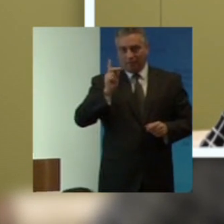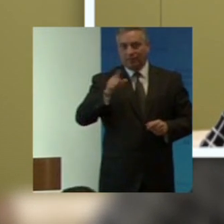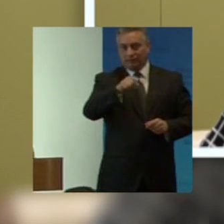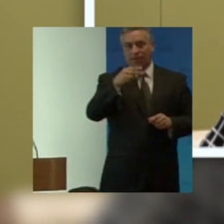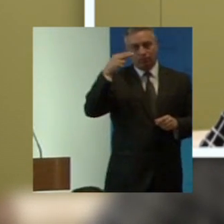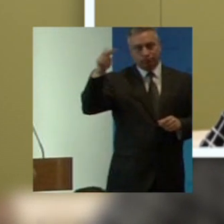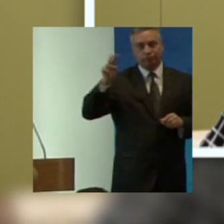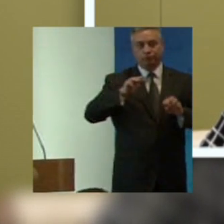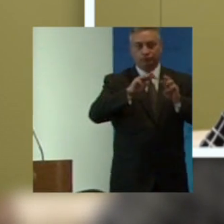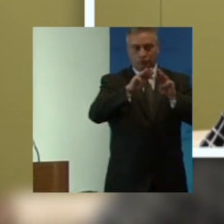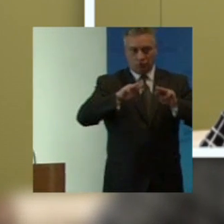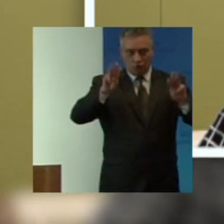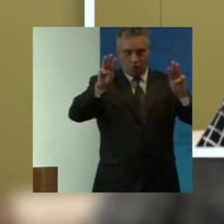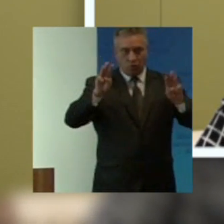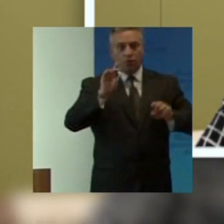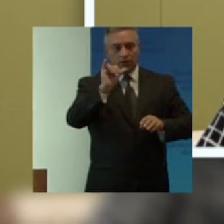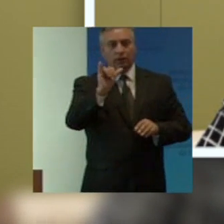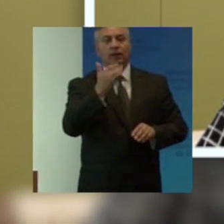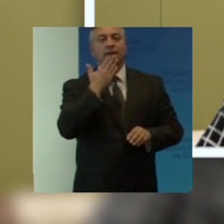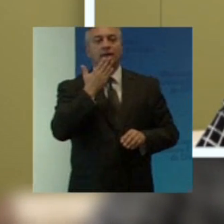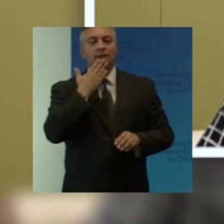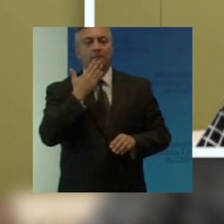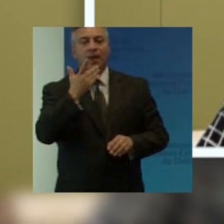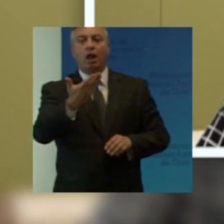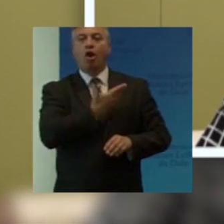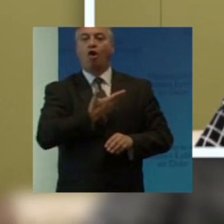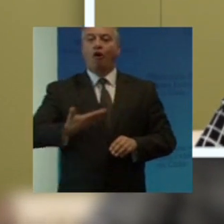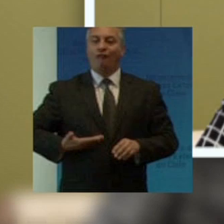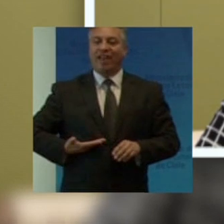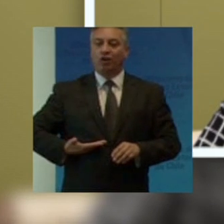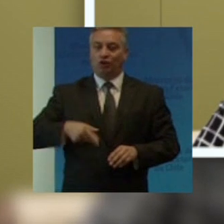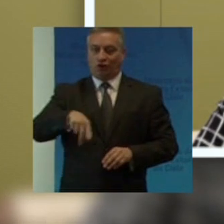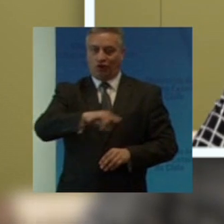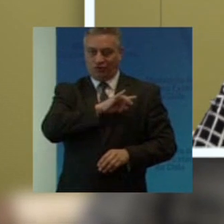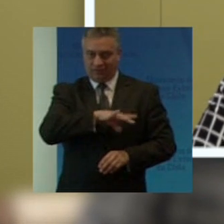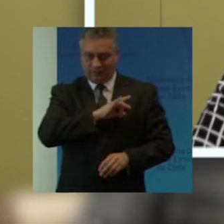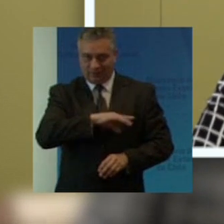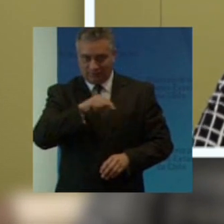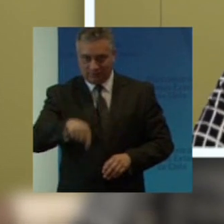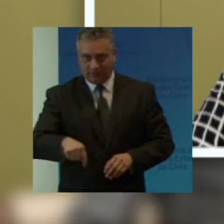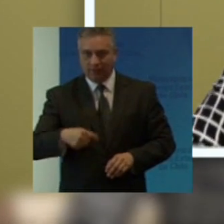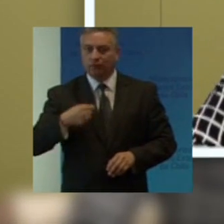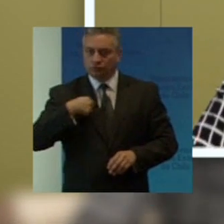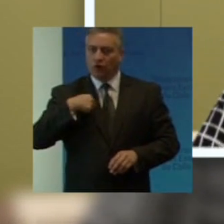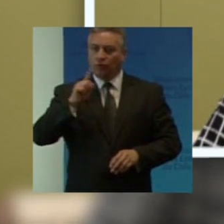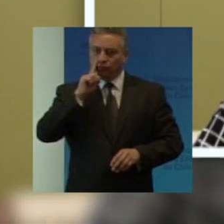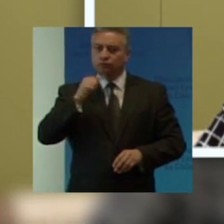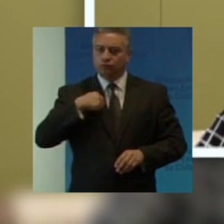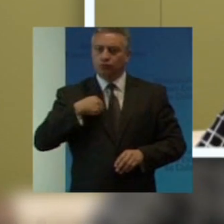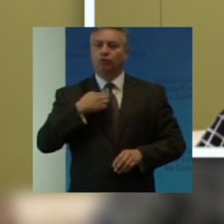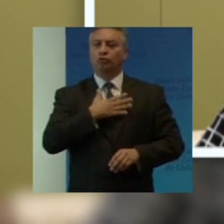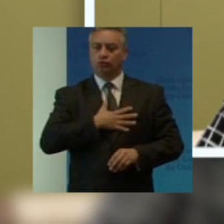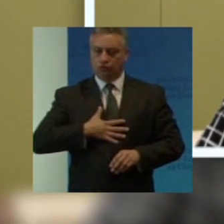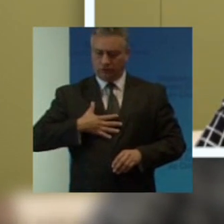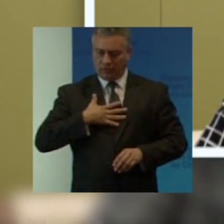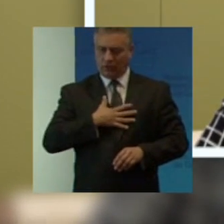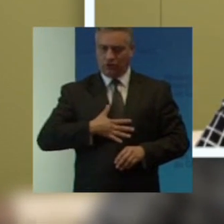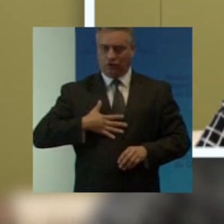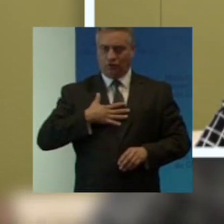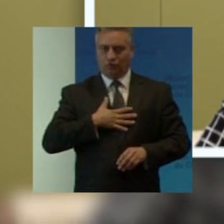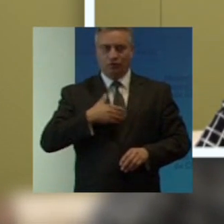Naciones Unidas y también al gobierno de Chile tengo el gran placer de hacer